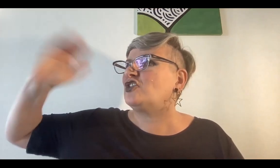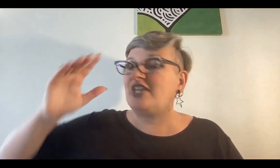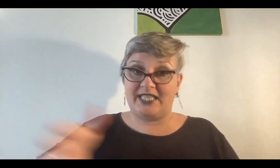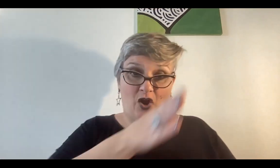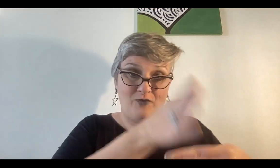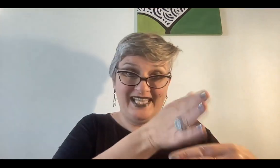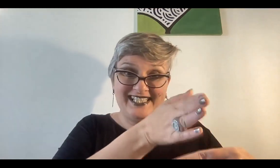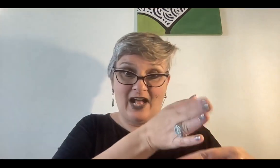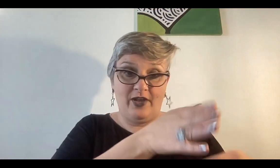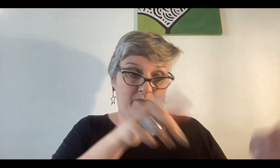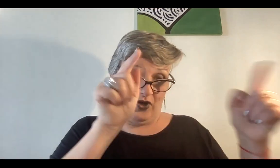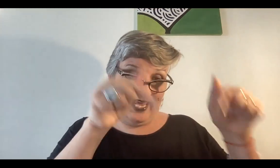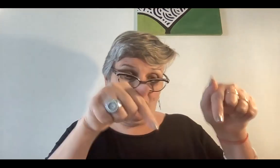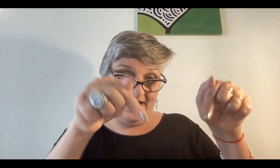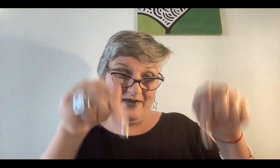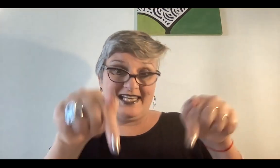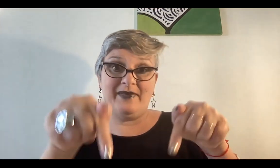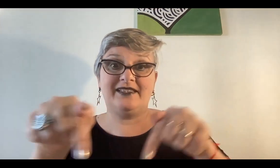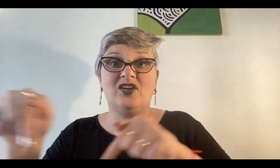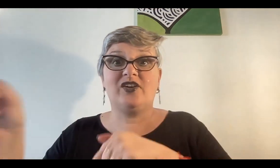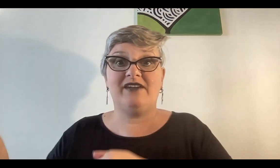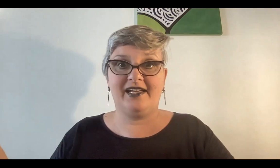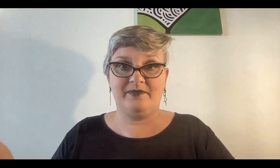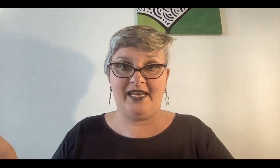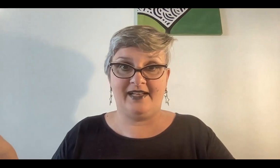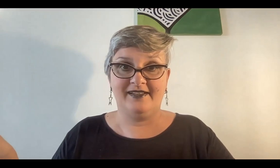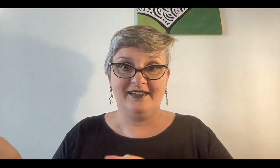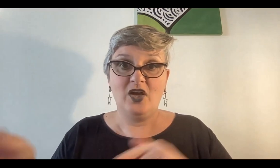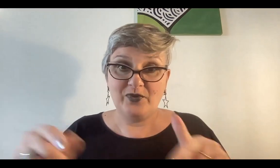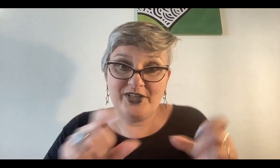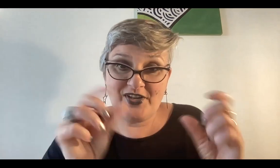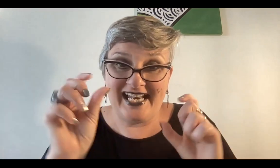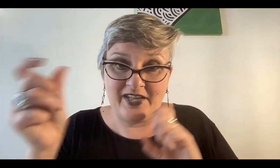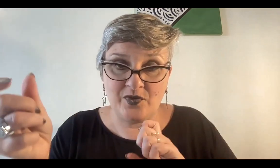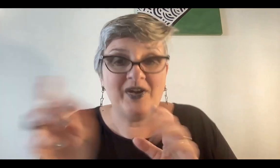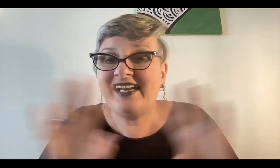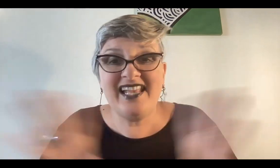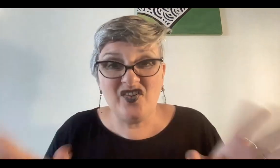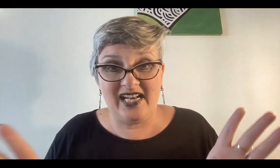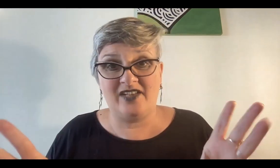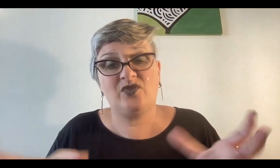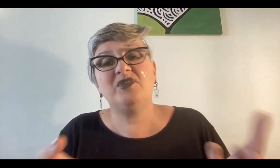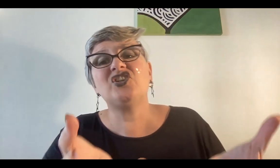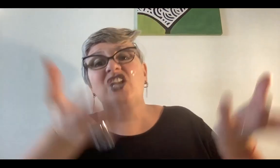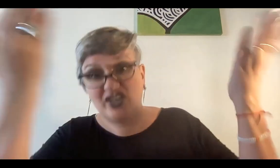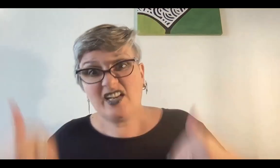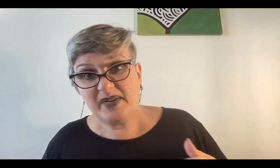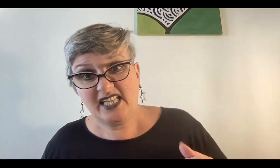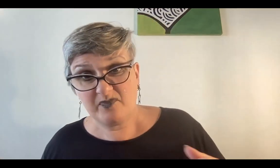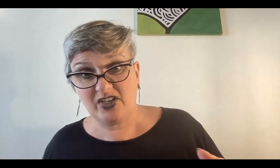cosecha, comienza ahora, porque ahora va a alimentar lo que va a germinar. Por eso era el año nuevo, porque en realidad no era el año nuevo, eso se lo interpretan después